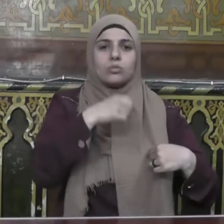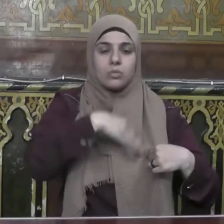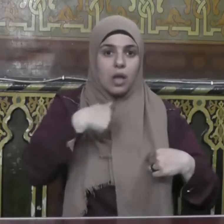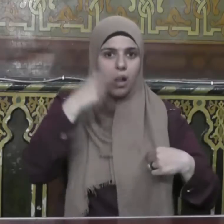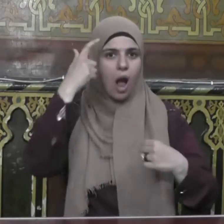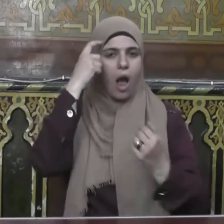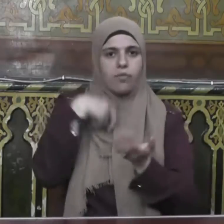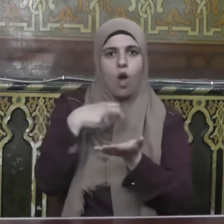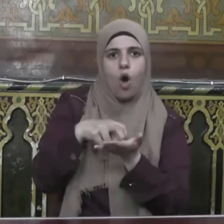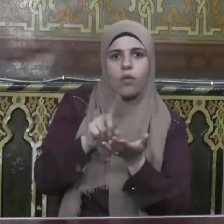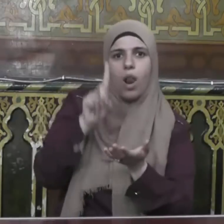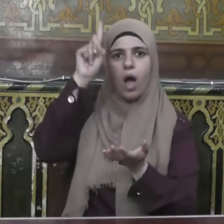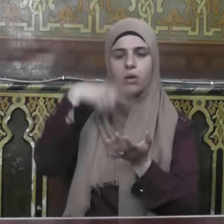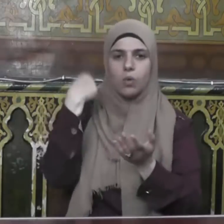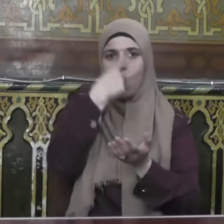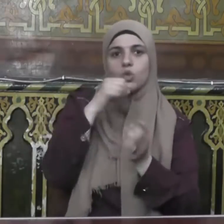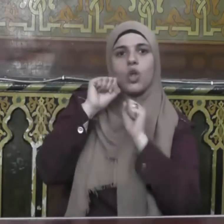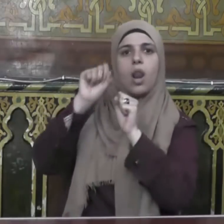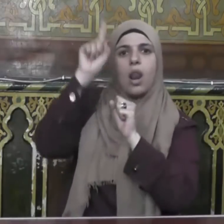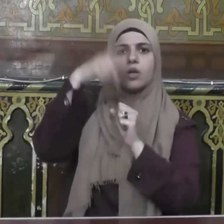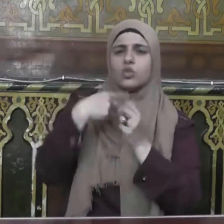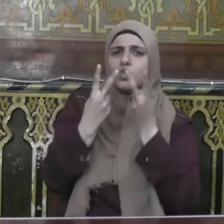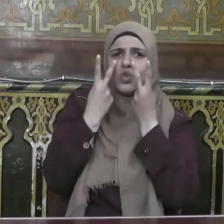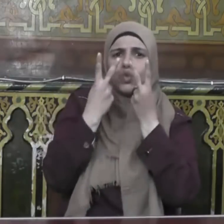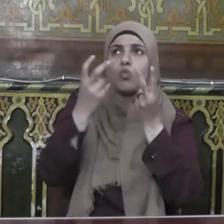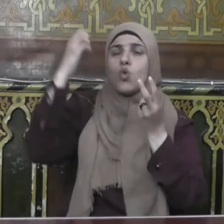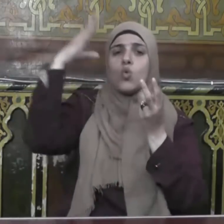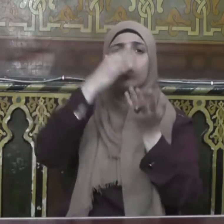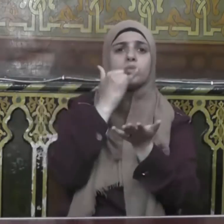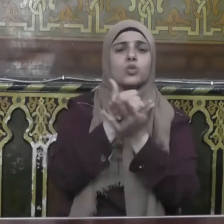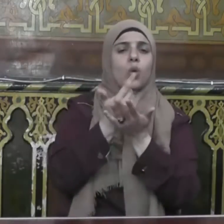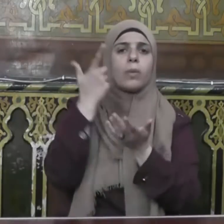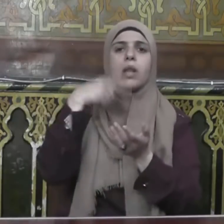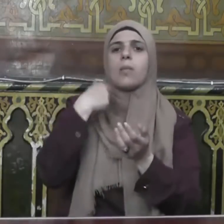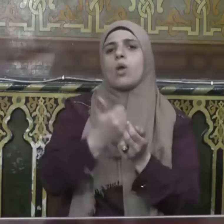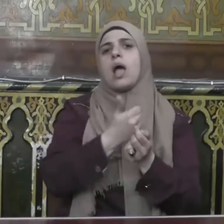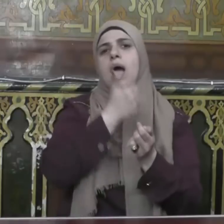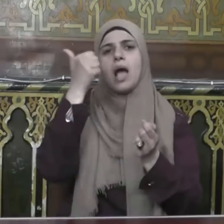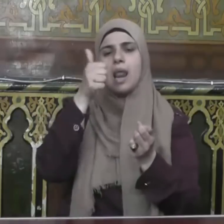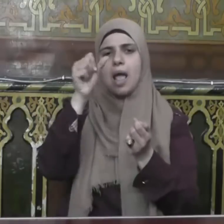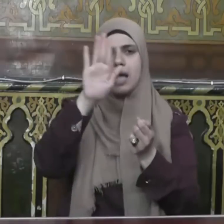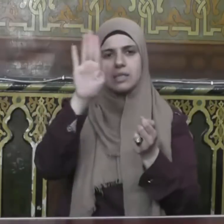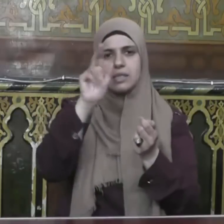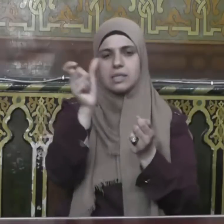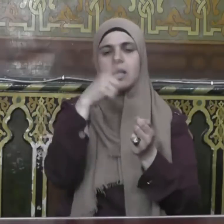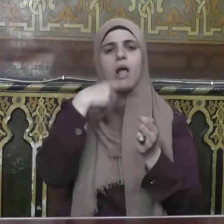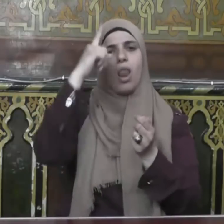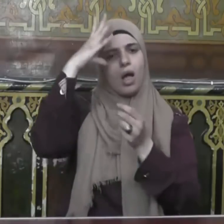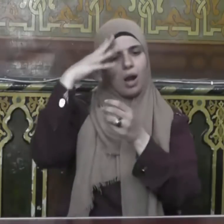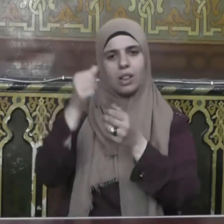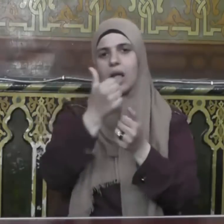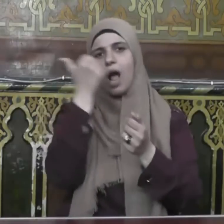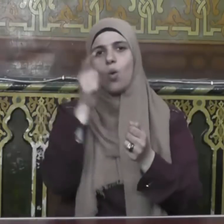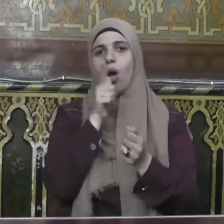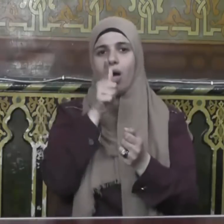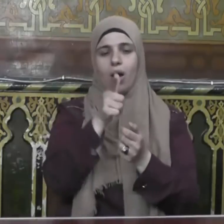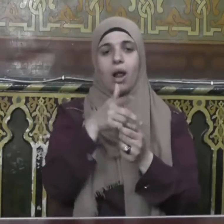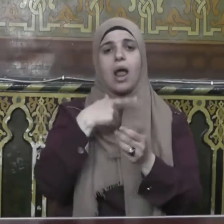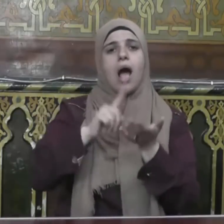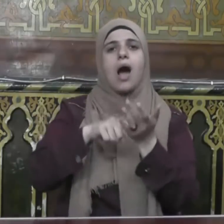ويجعله يرى بنور الله فعن أنس رضي الله تعالى عنه قال أن رسول الله